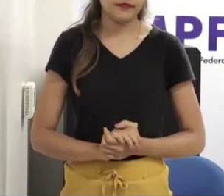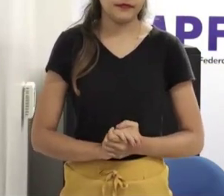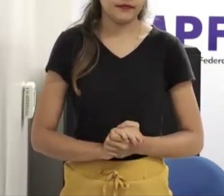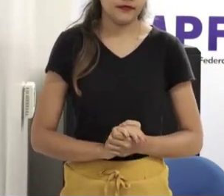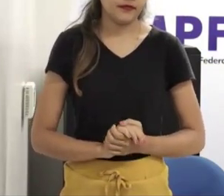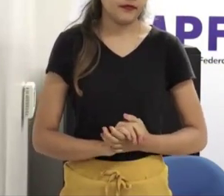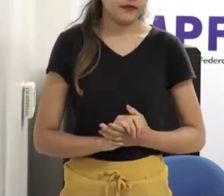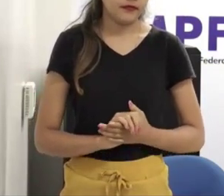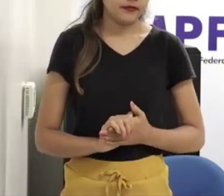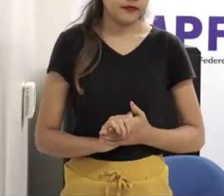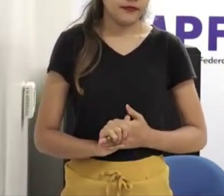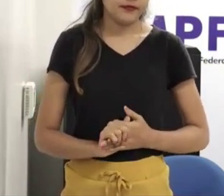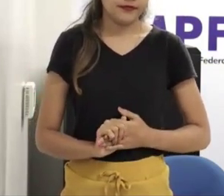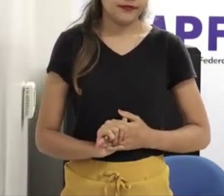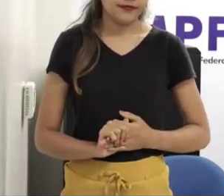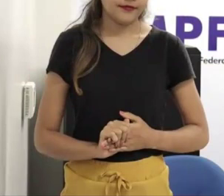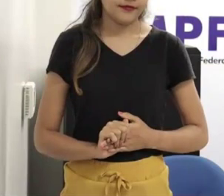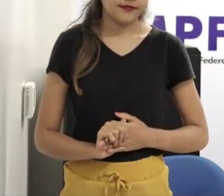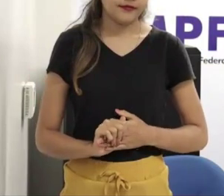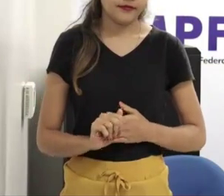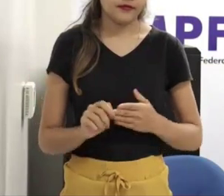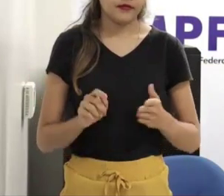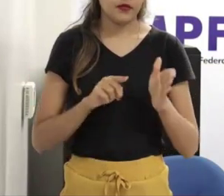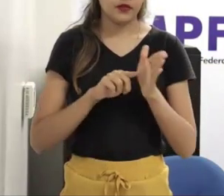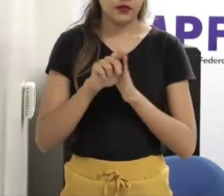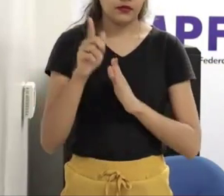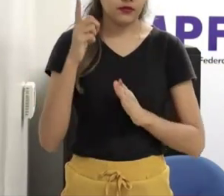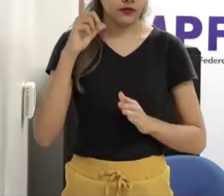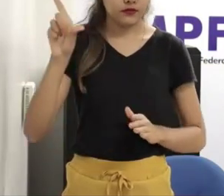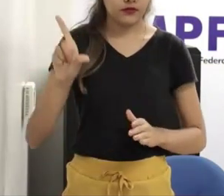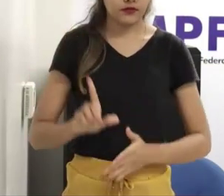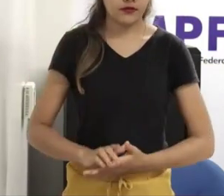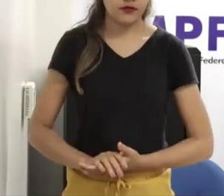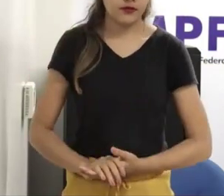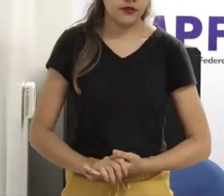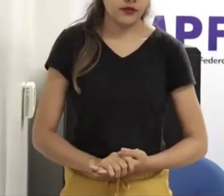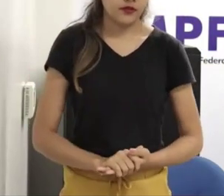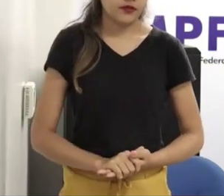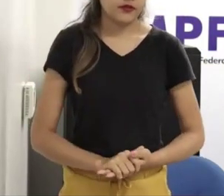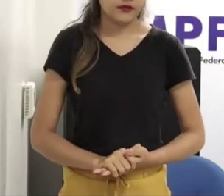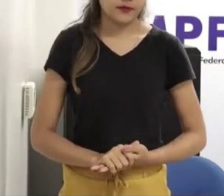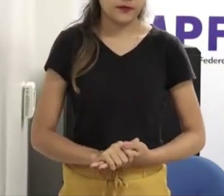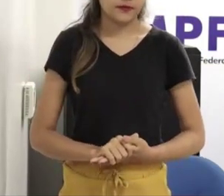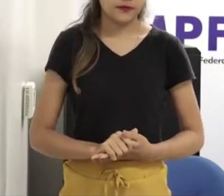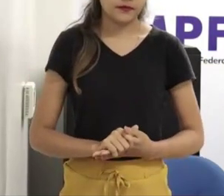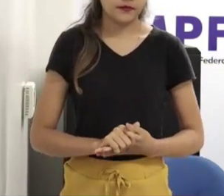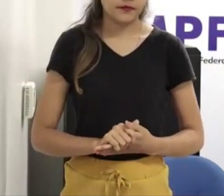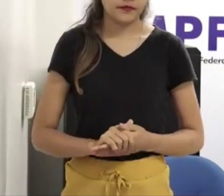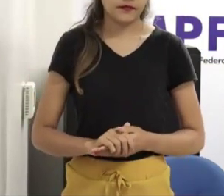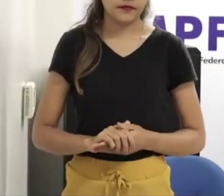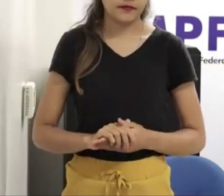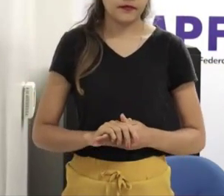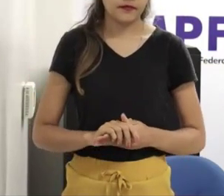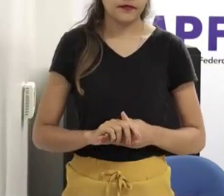Então, o senhor trouxe aqui algumas considerações relacionadas à sua experiência, e